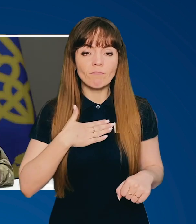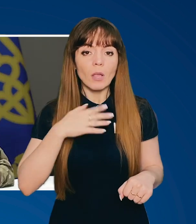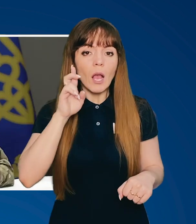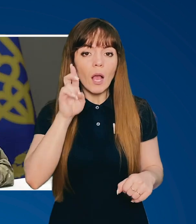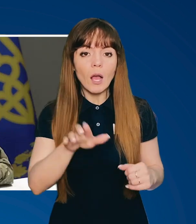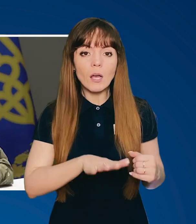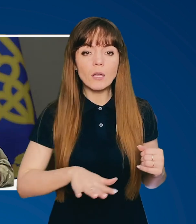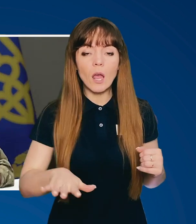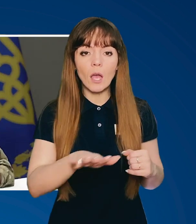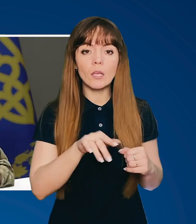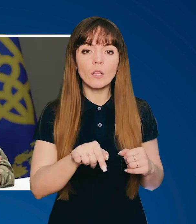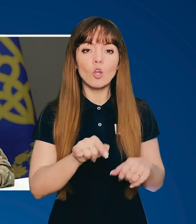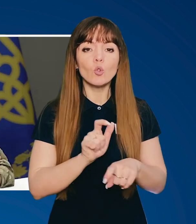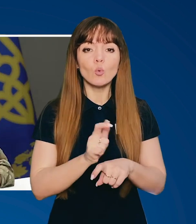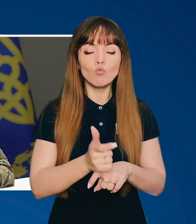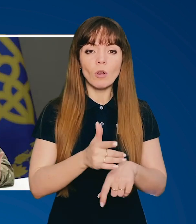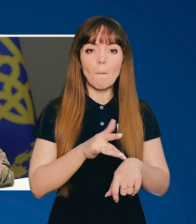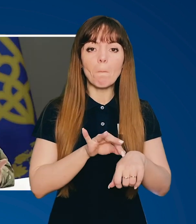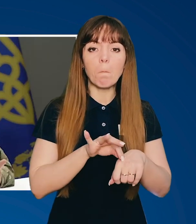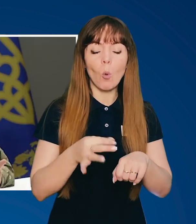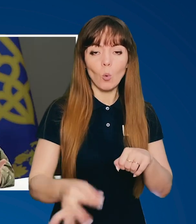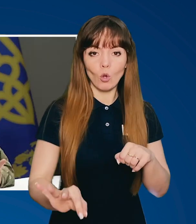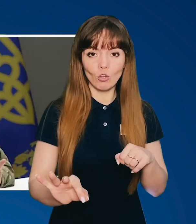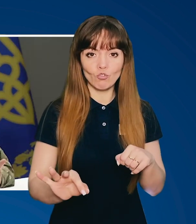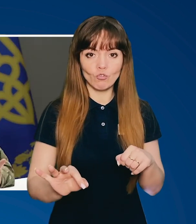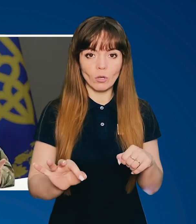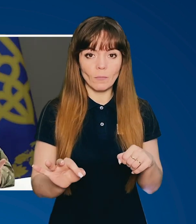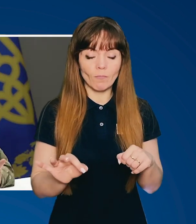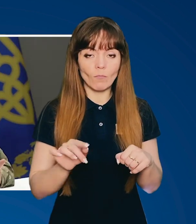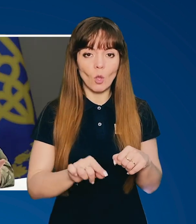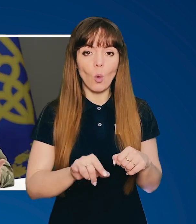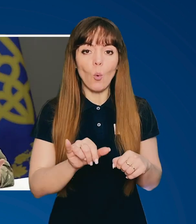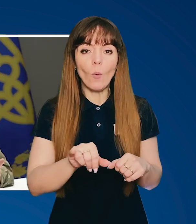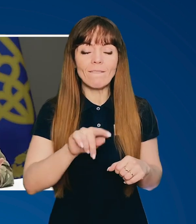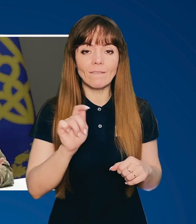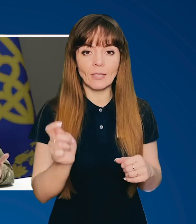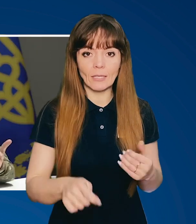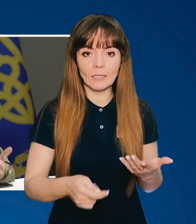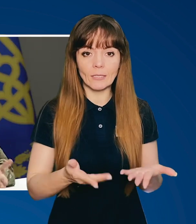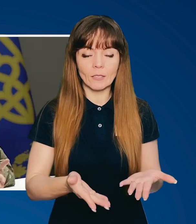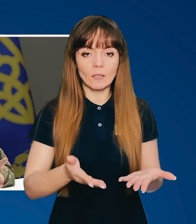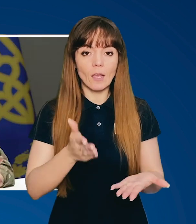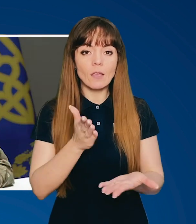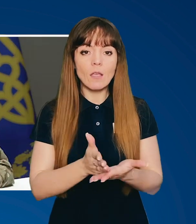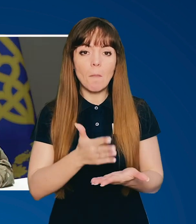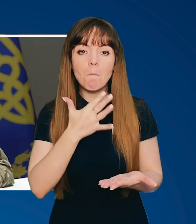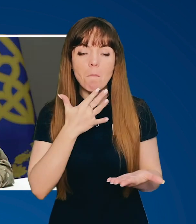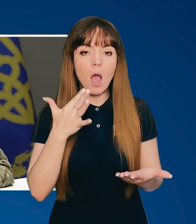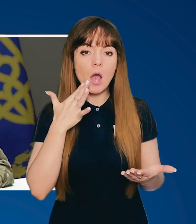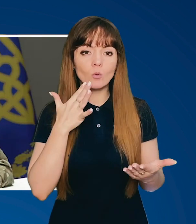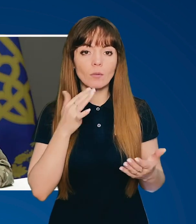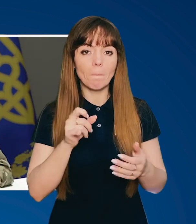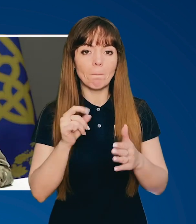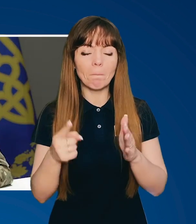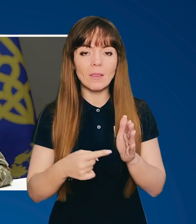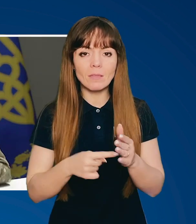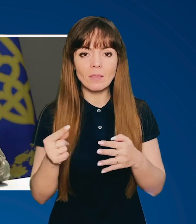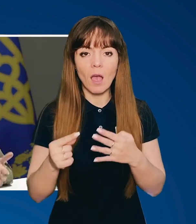твоя країна їй дуже боляче. Вона у війні. Є багато питань,